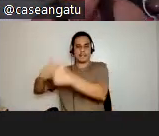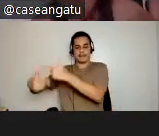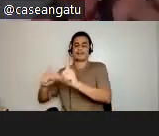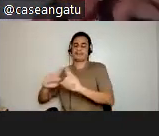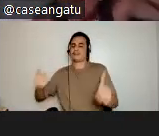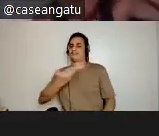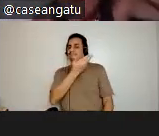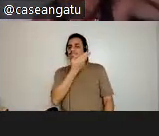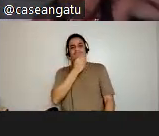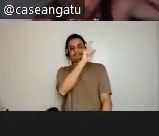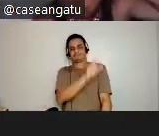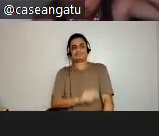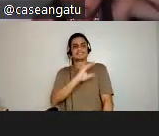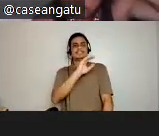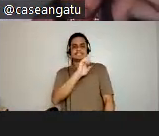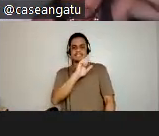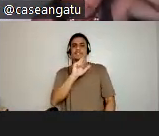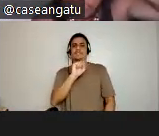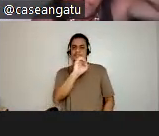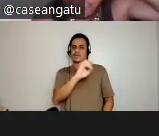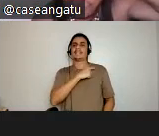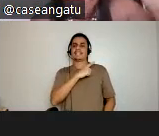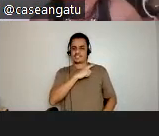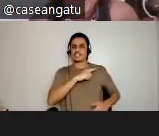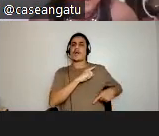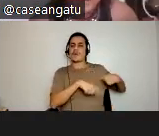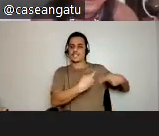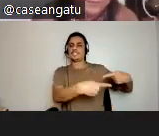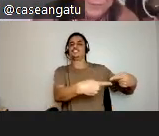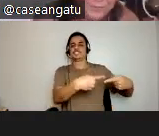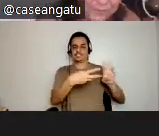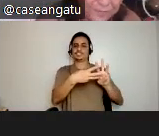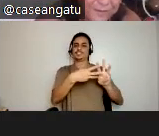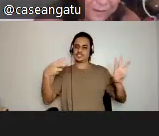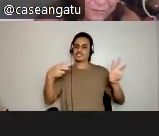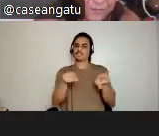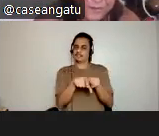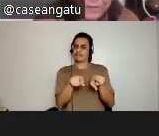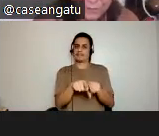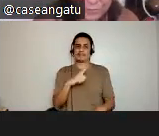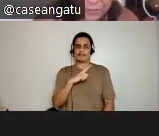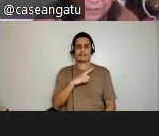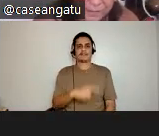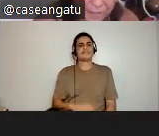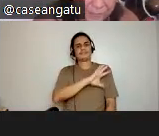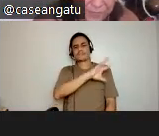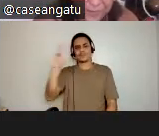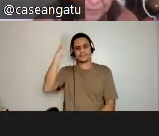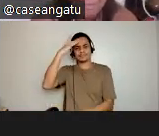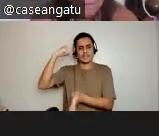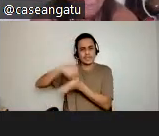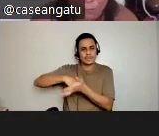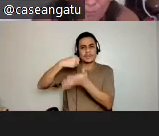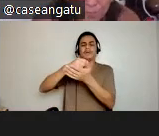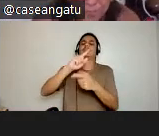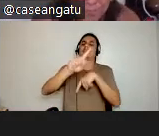um... Ele tinha origem indígena, pouca gente fala disso, mas ele tinha origem indígena. A todos aqueles que lutaram e cantaram, tá certo?